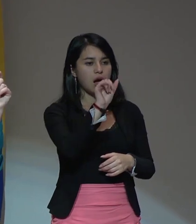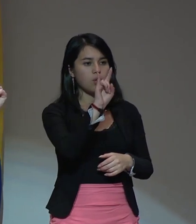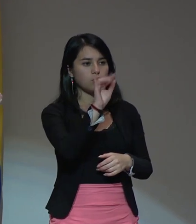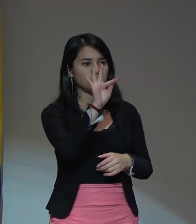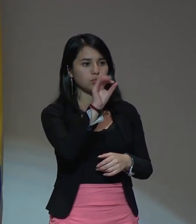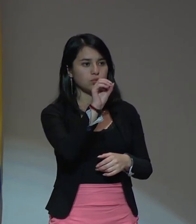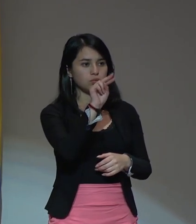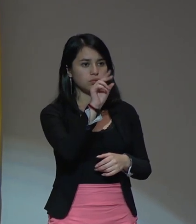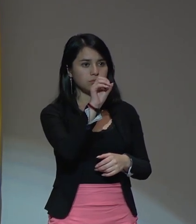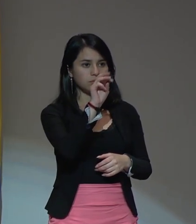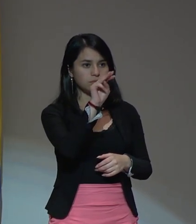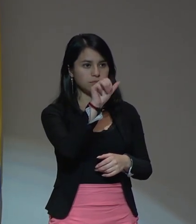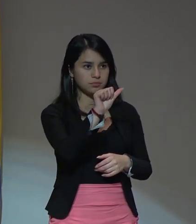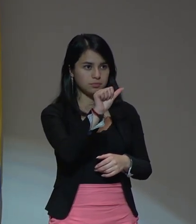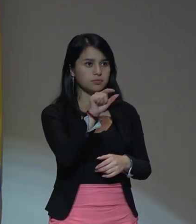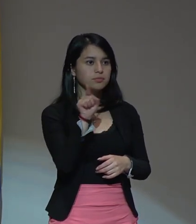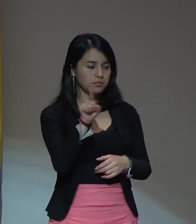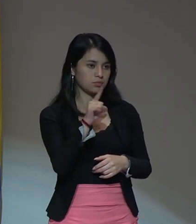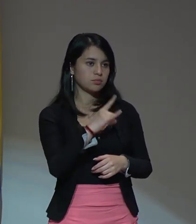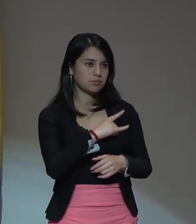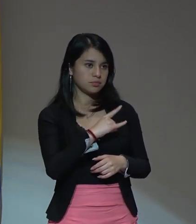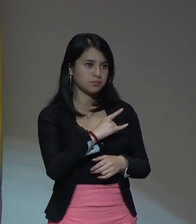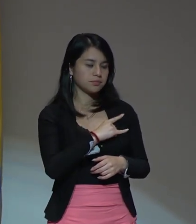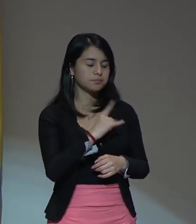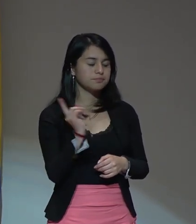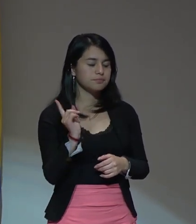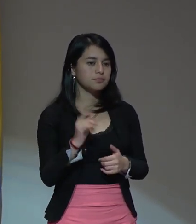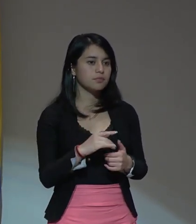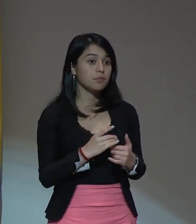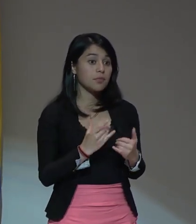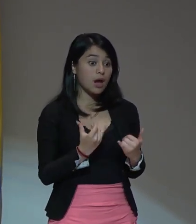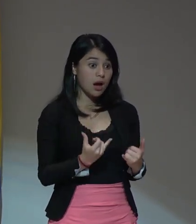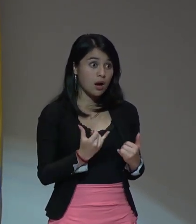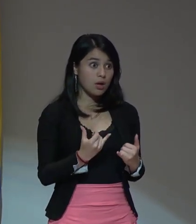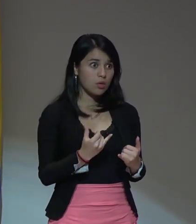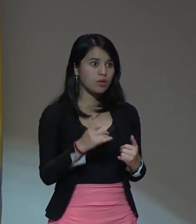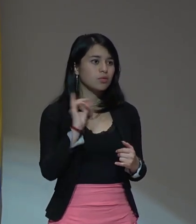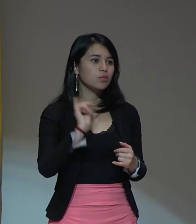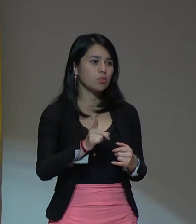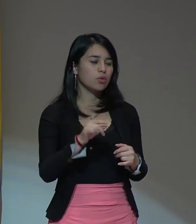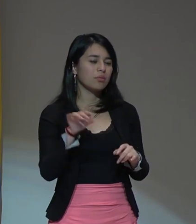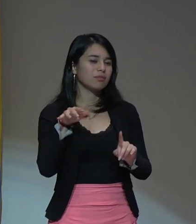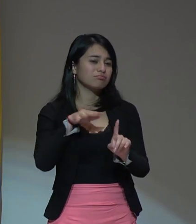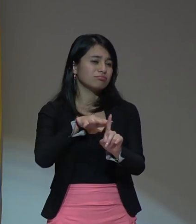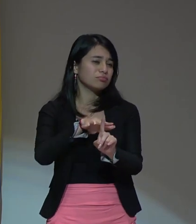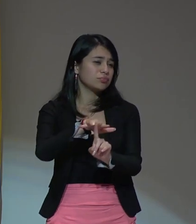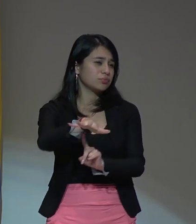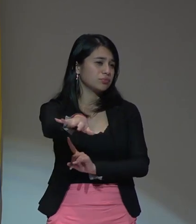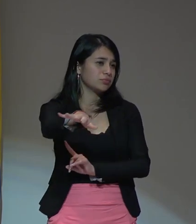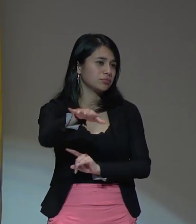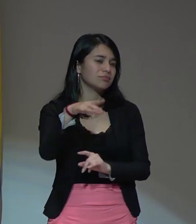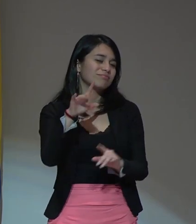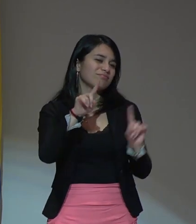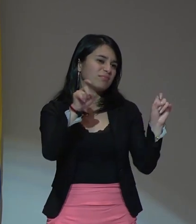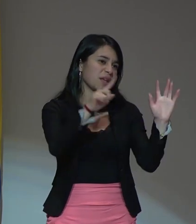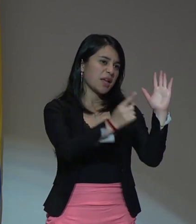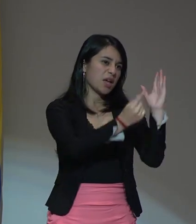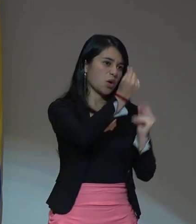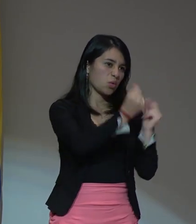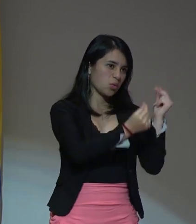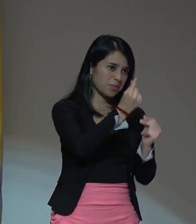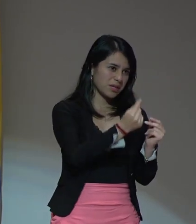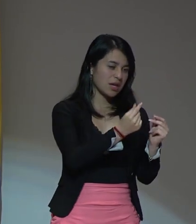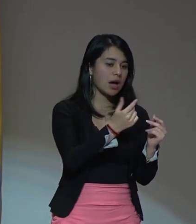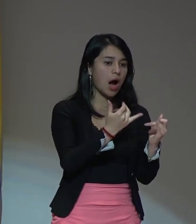pero ahora ya por tanta influencia desde la economía se crean